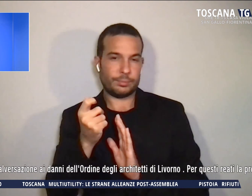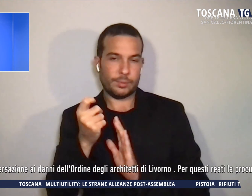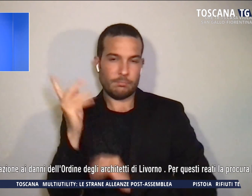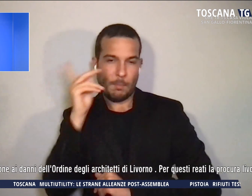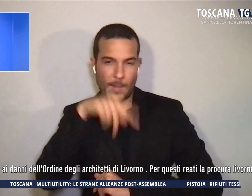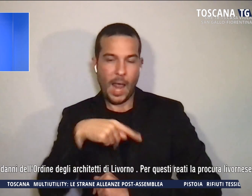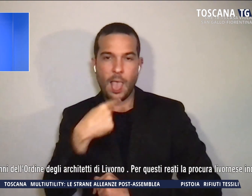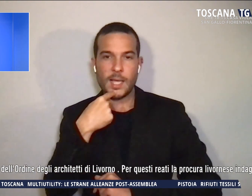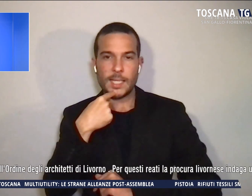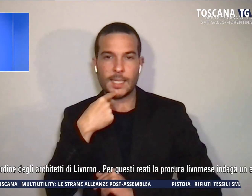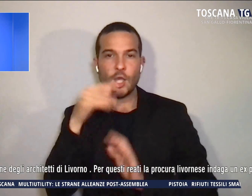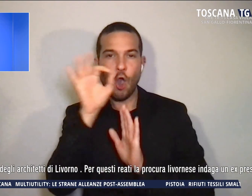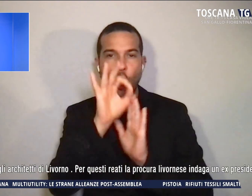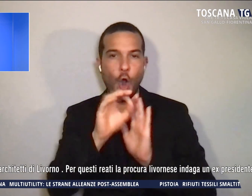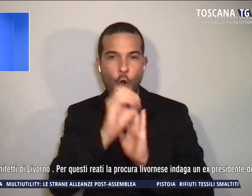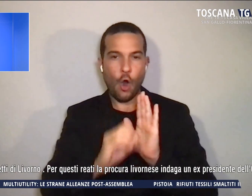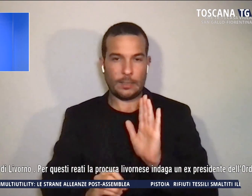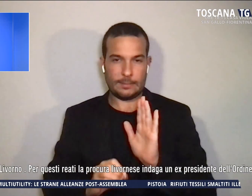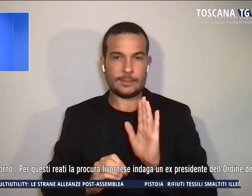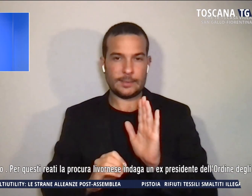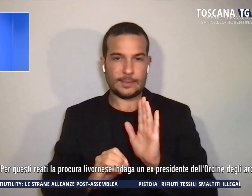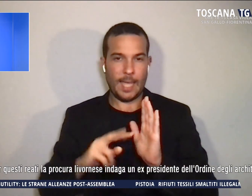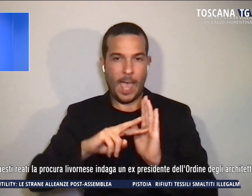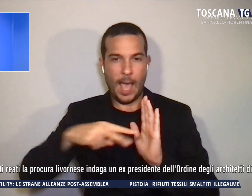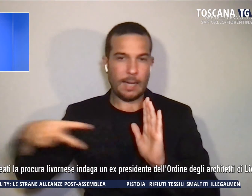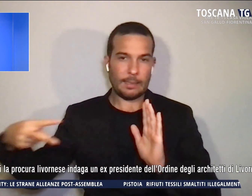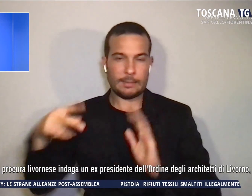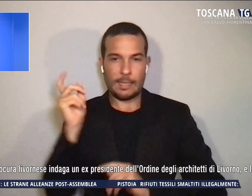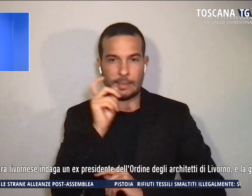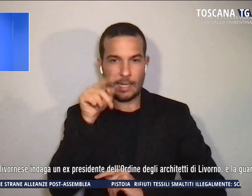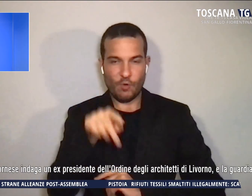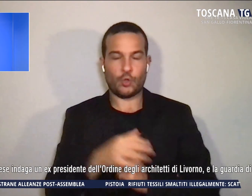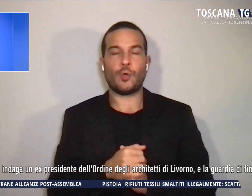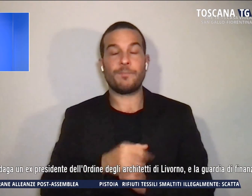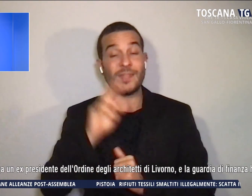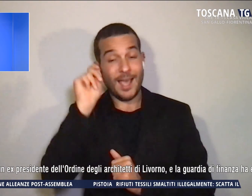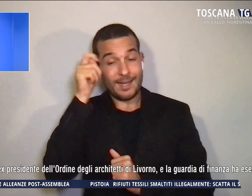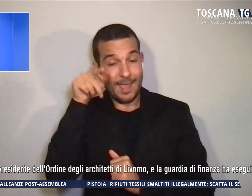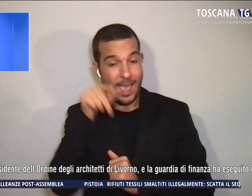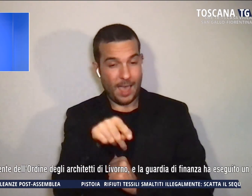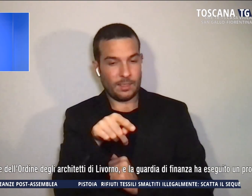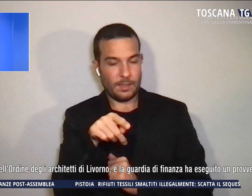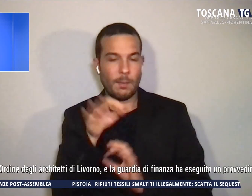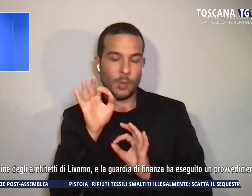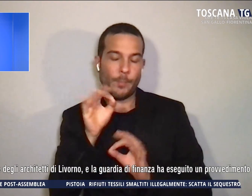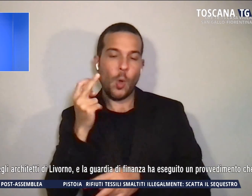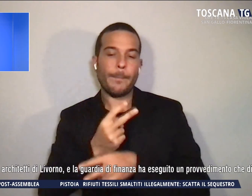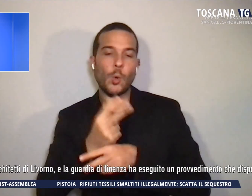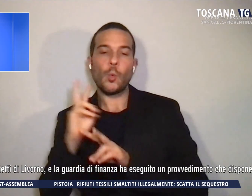Per questi reati, la Procura Livornese indaga un ex